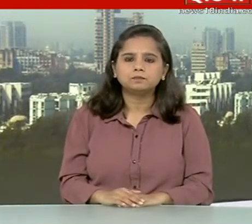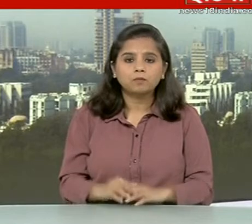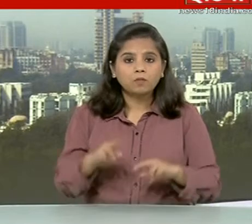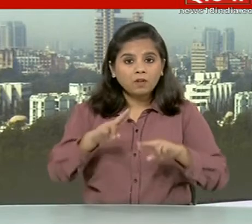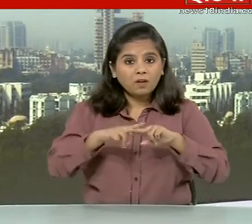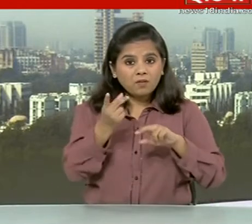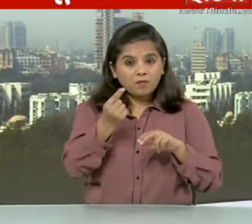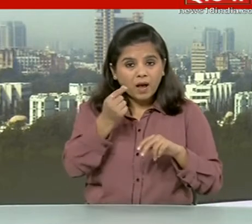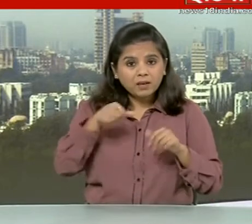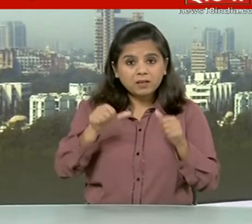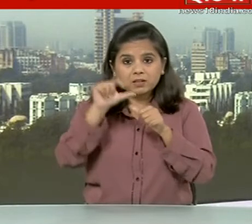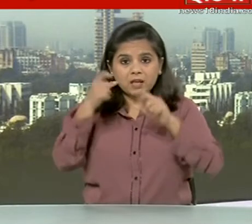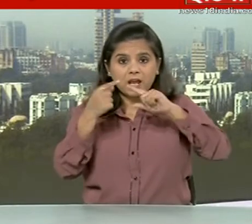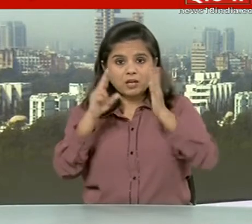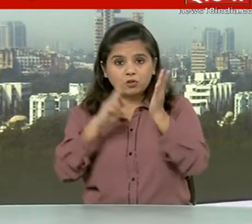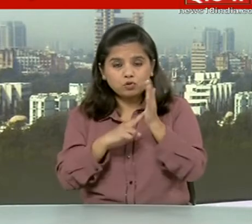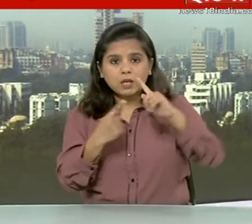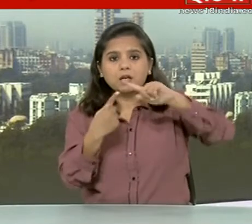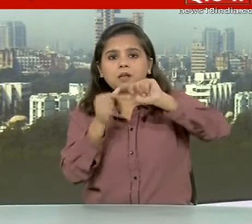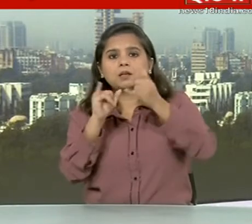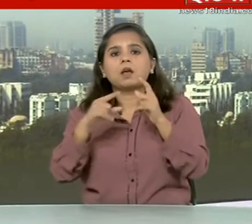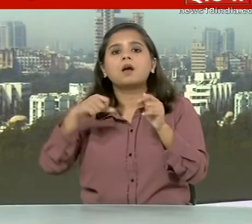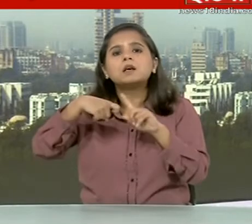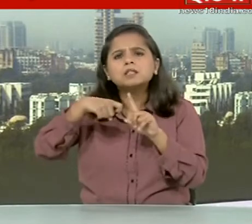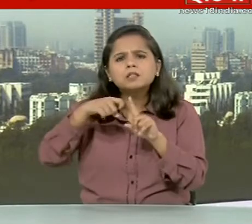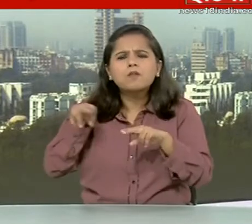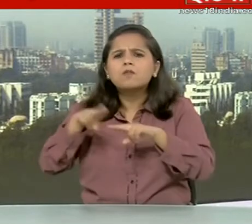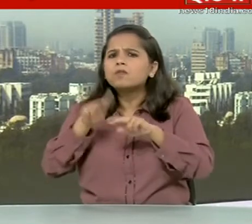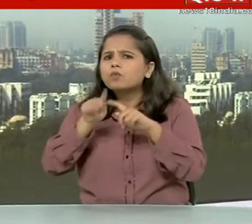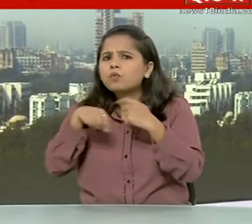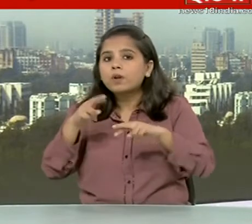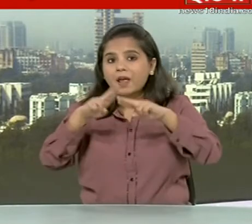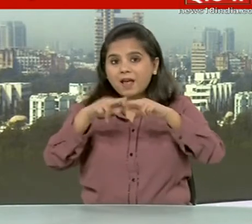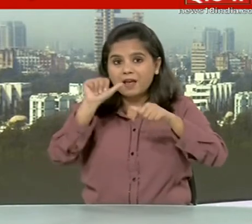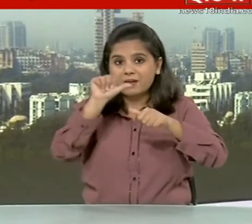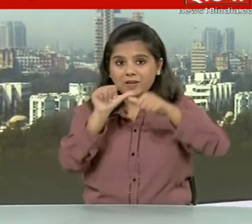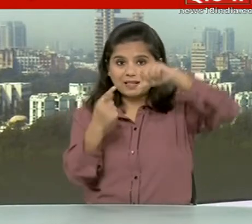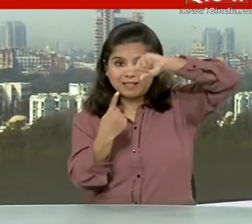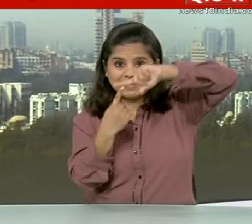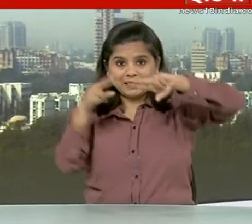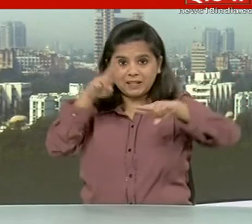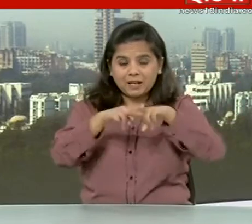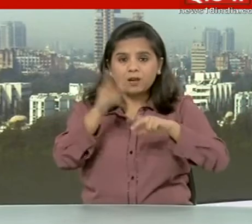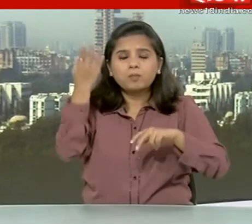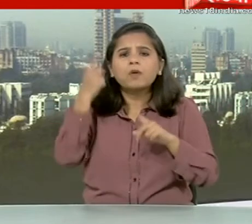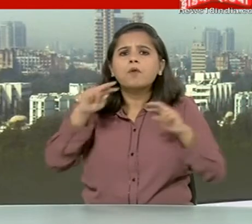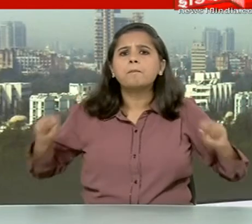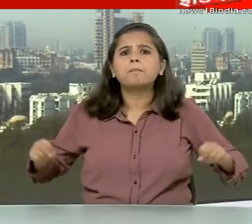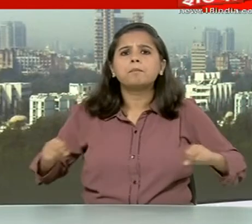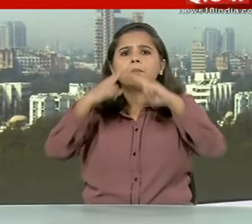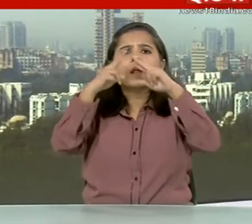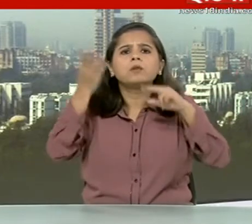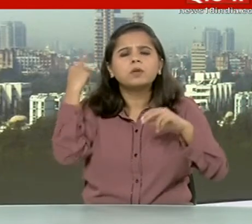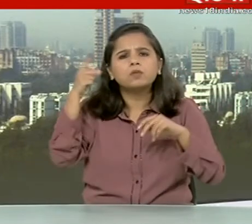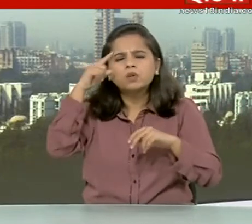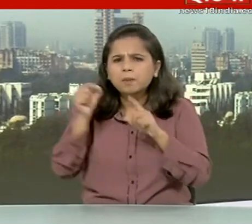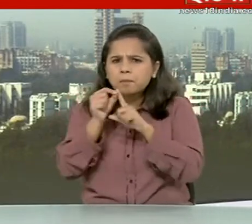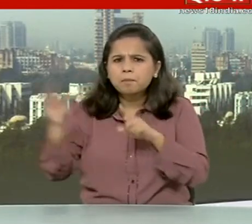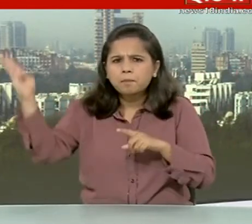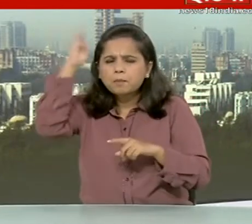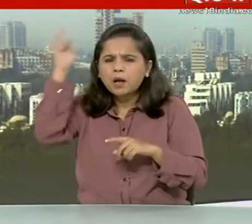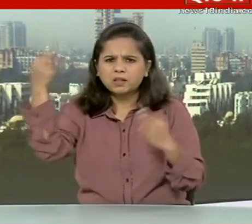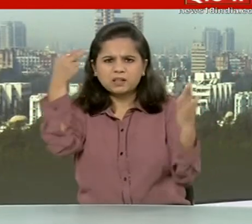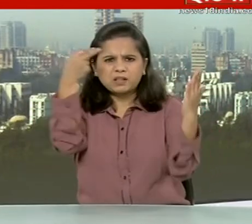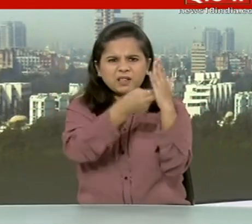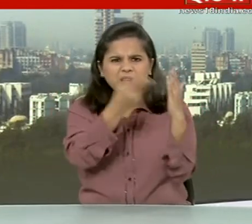Financial Action Task Force यानी FATF की पैरिस में हुई आनलाइन बैटक में पाकिस्तान को ग्रे लिस्ट में ही रखे जाने पर